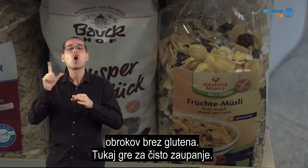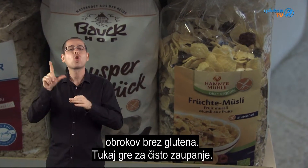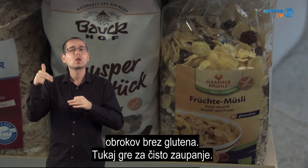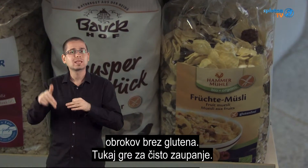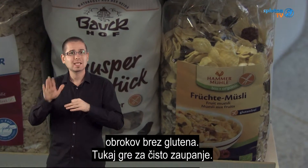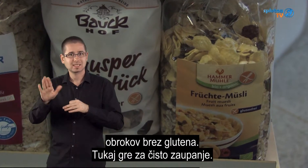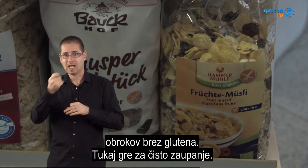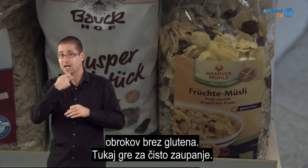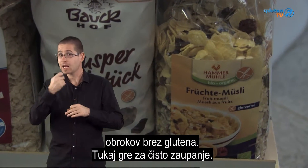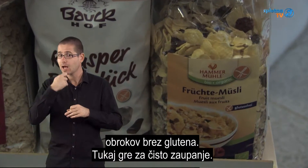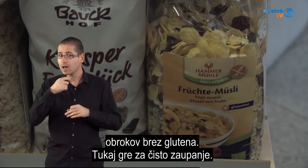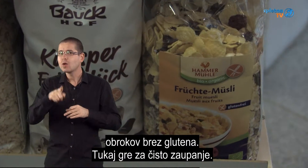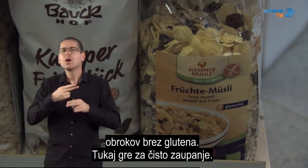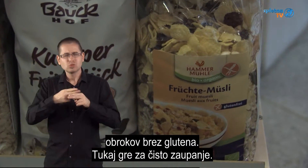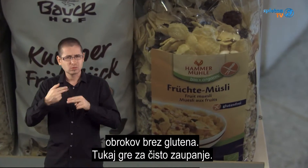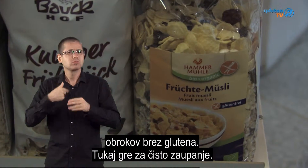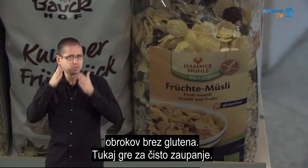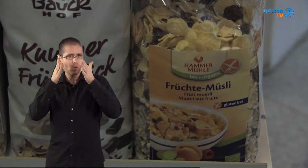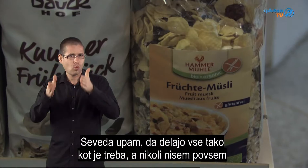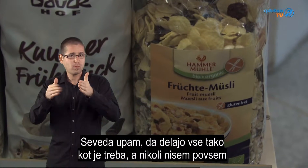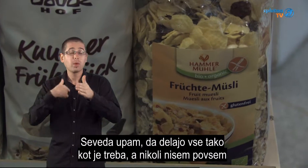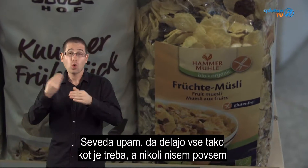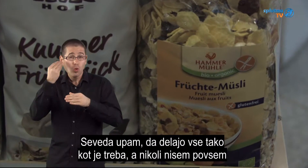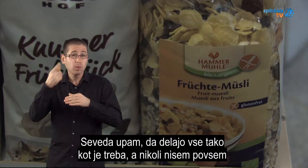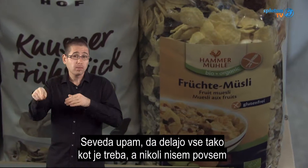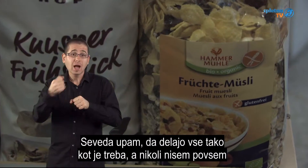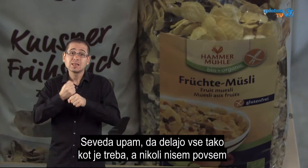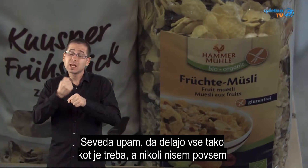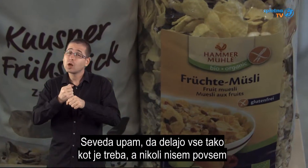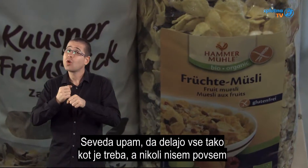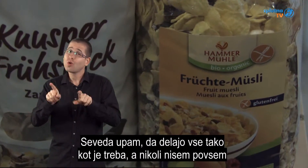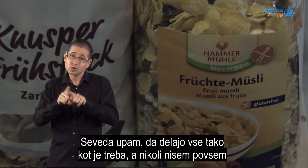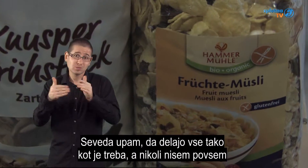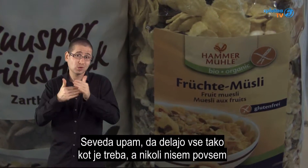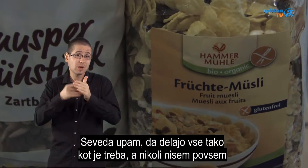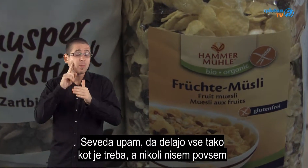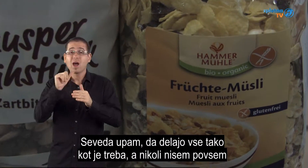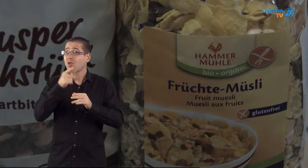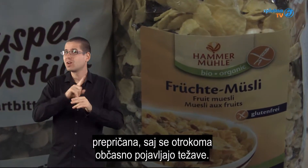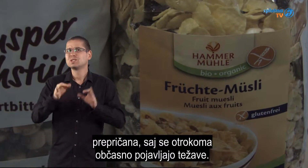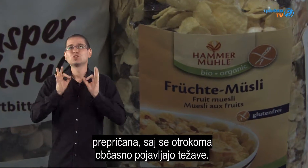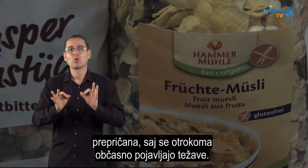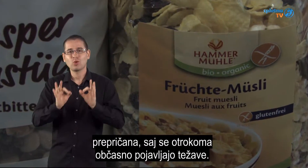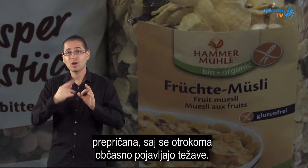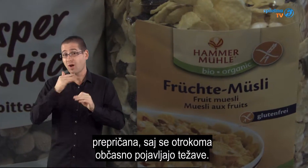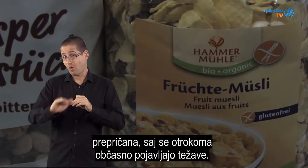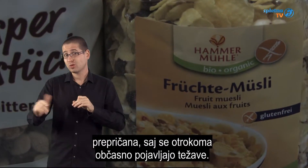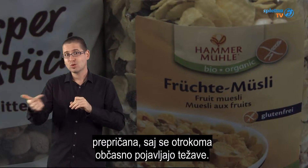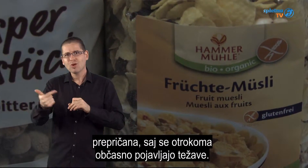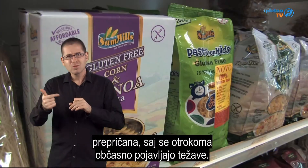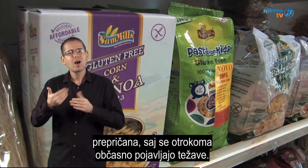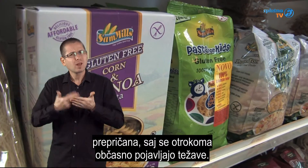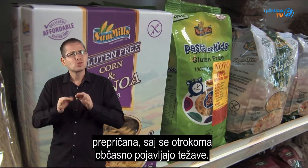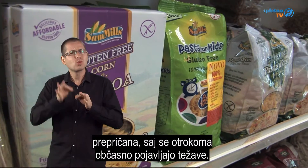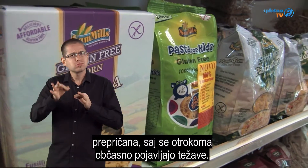Zdaj, tukaj je čisto zaupanje, jaz upam, da delajo vse tako, kot je treba, čeprav nikoli nisi siguran, ker v otrokoma se dejansko občasno